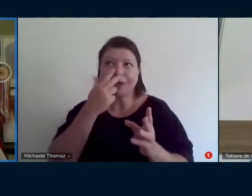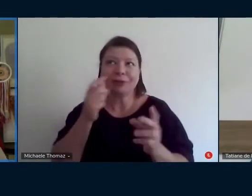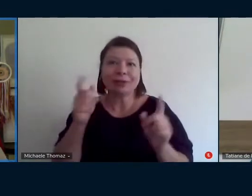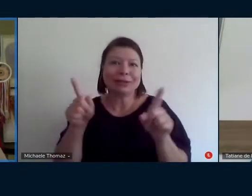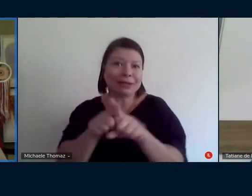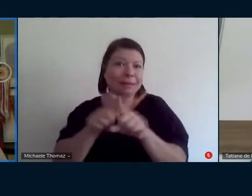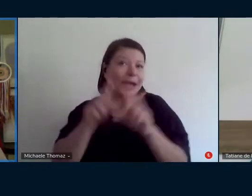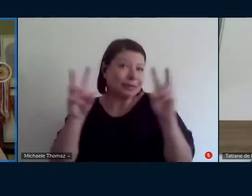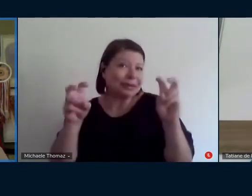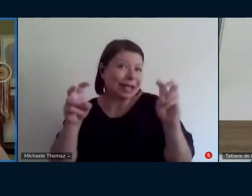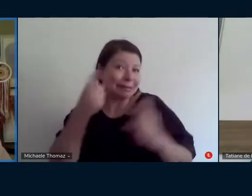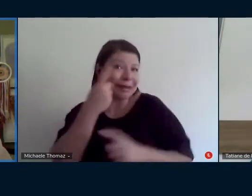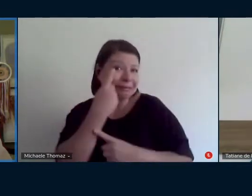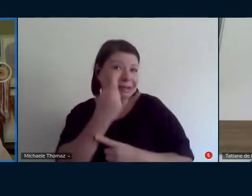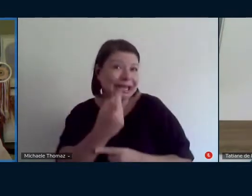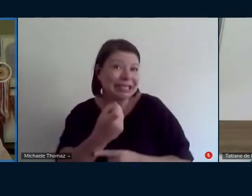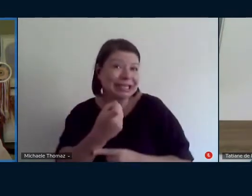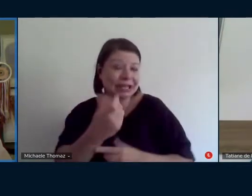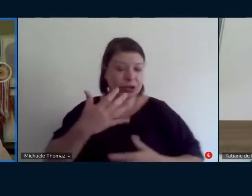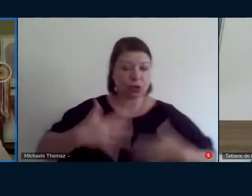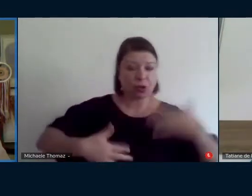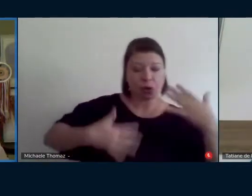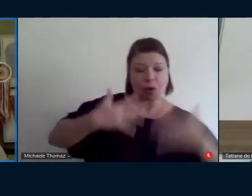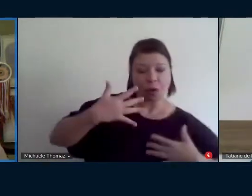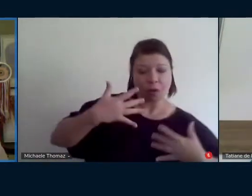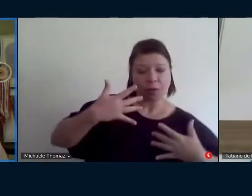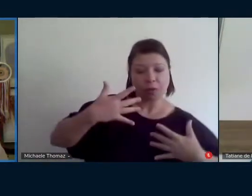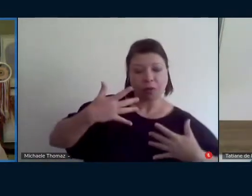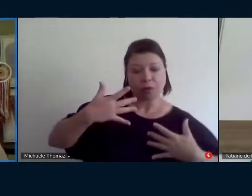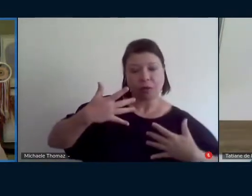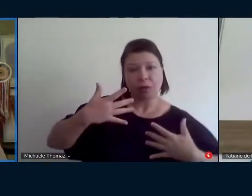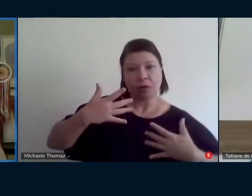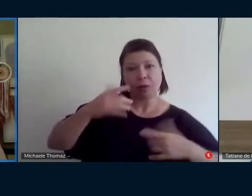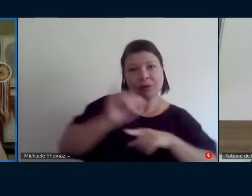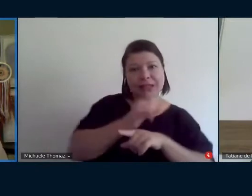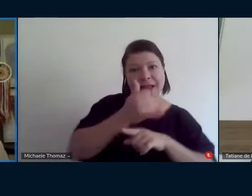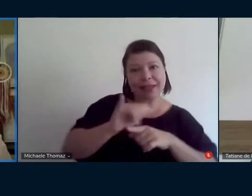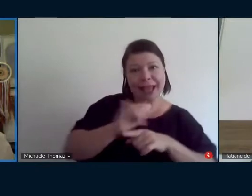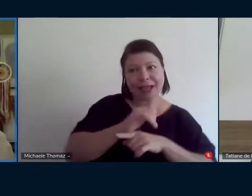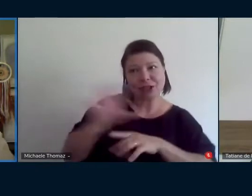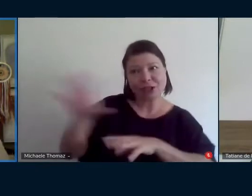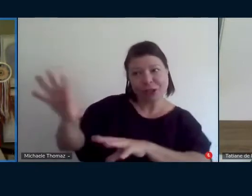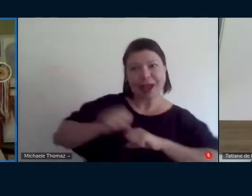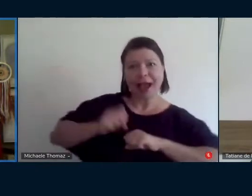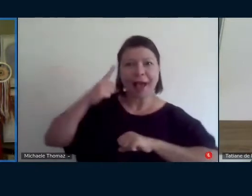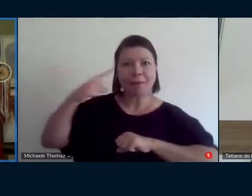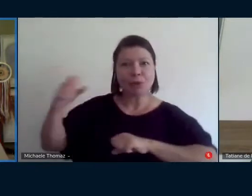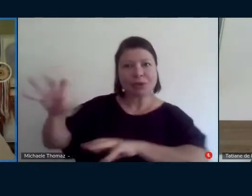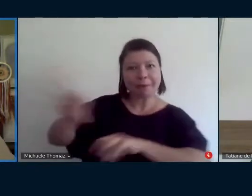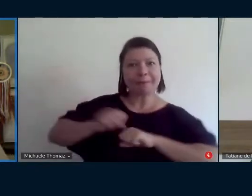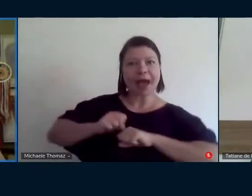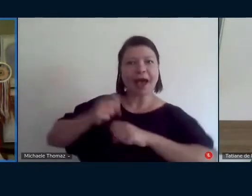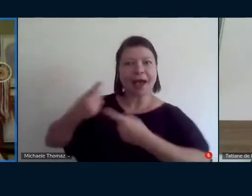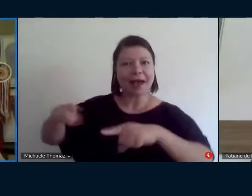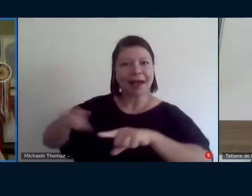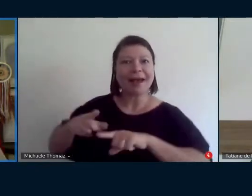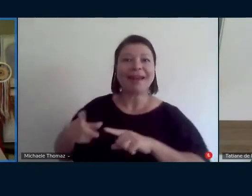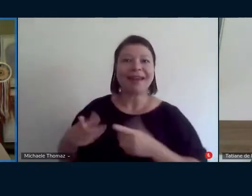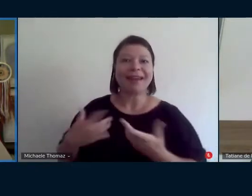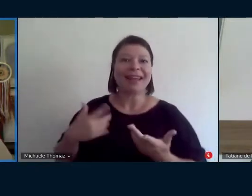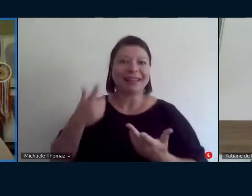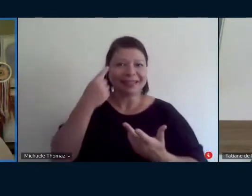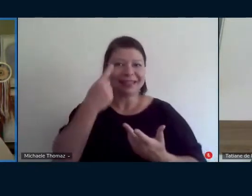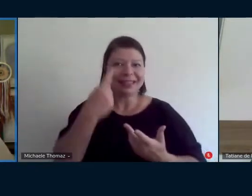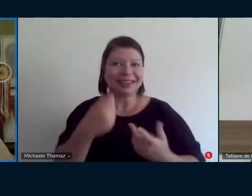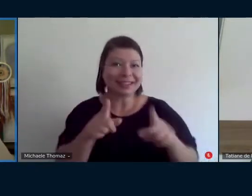ajudar a gente a entender então tem coisas aqui bem bem interessantes então eu vou para a última parte que é essa